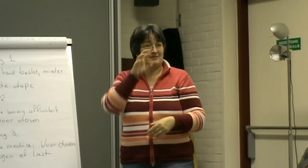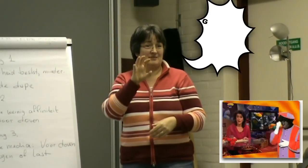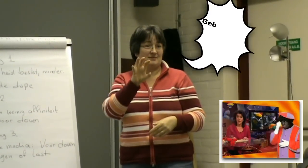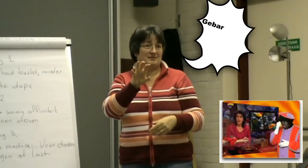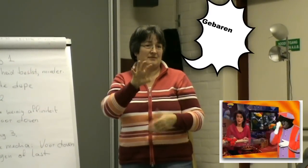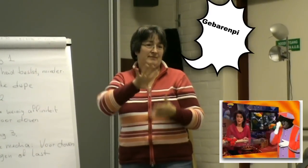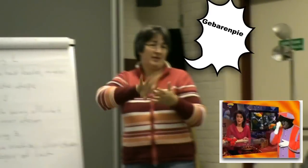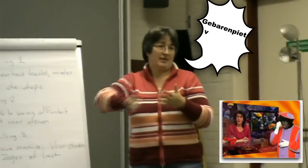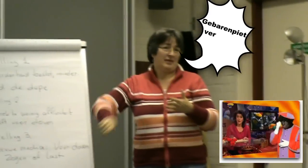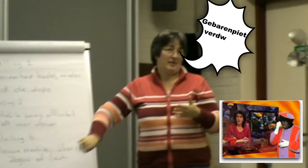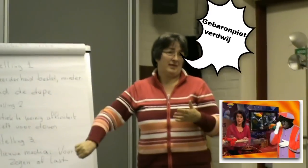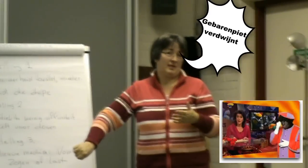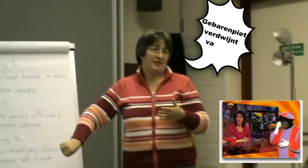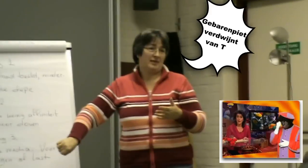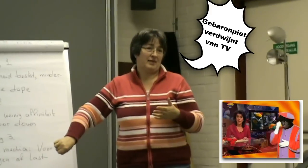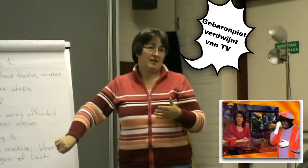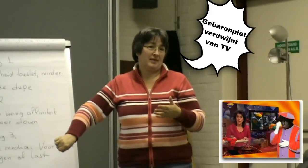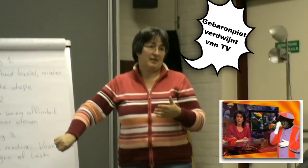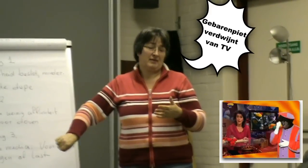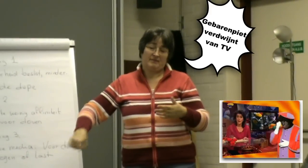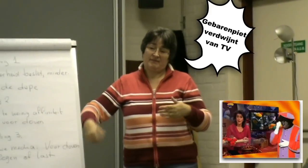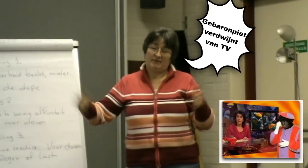gewarenpieten. De Nou, die zijn nu weg.